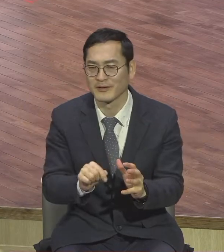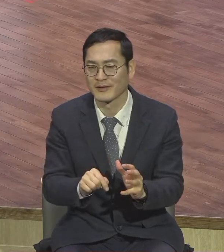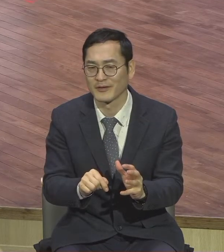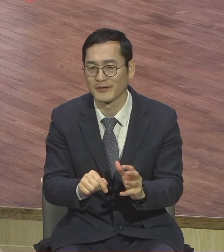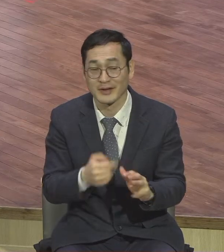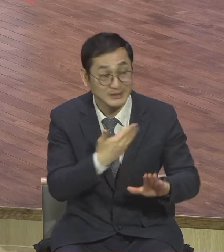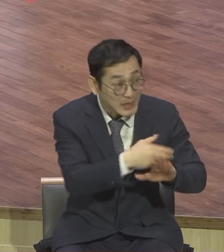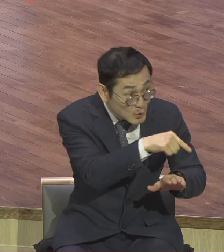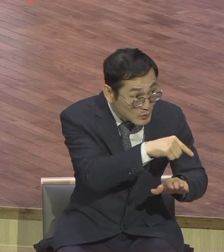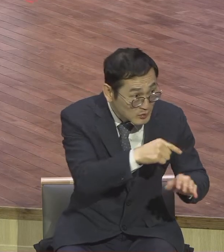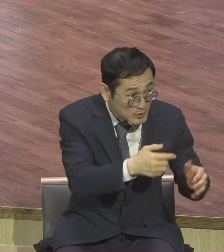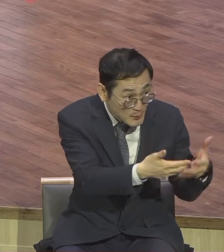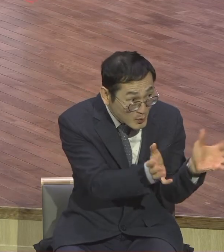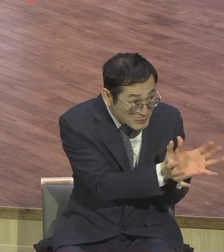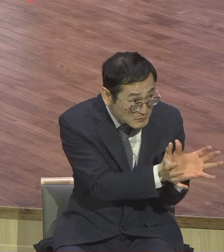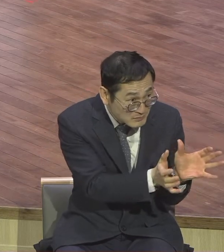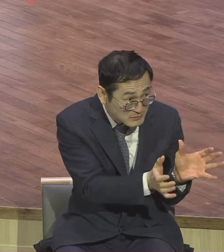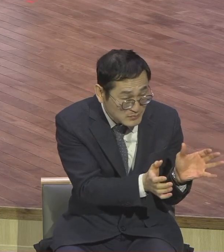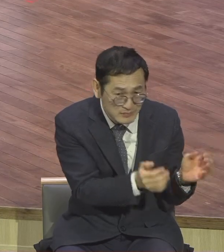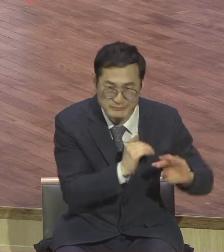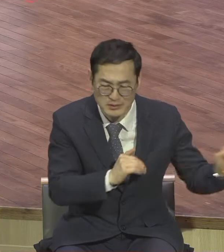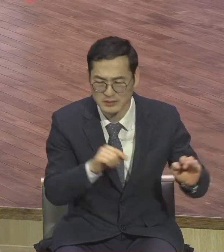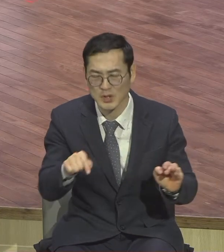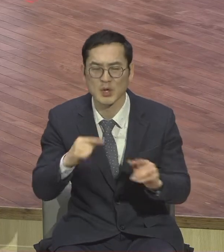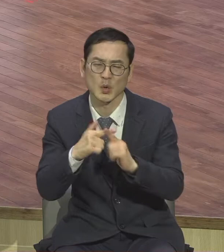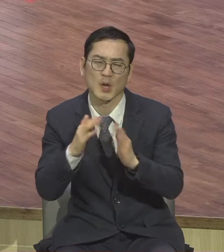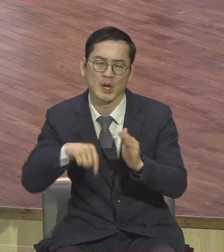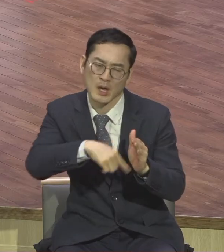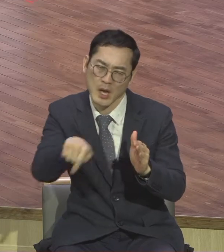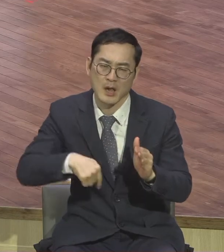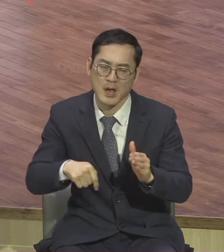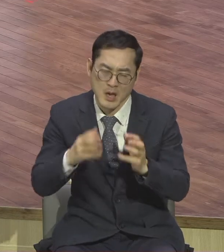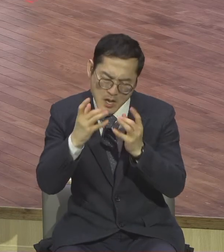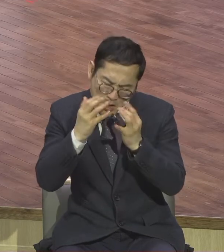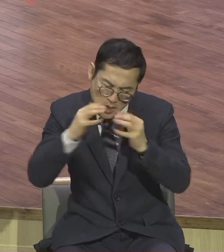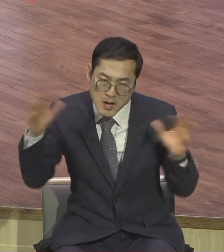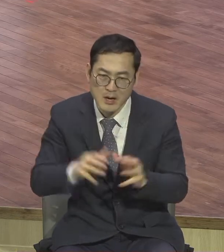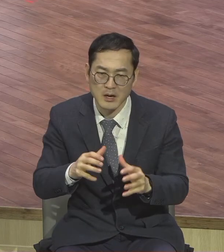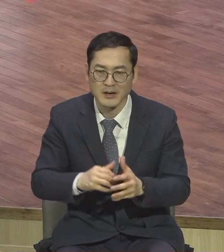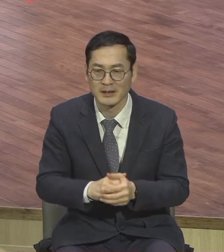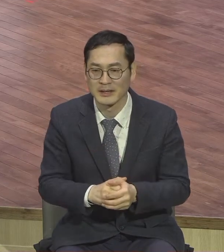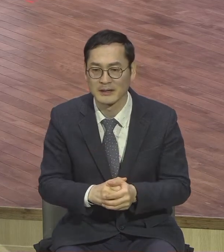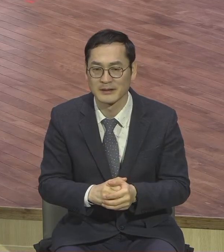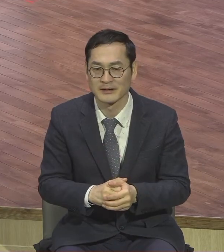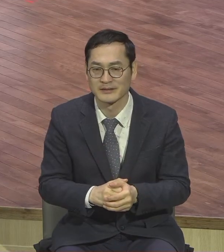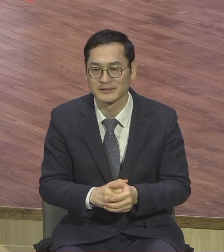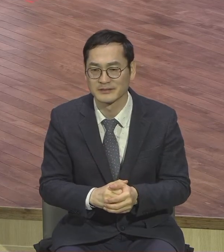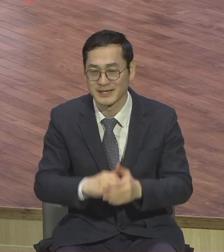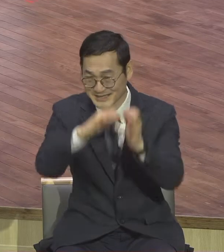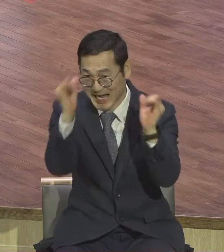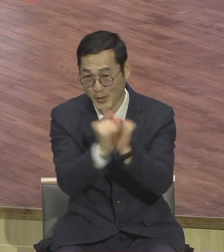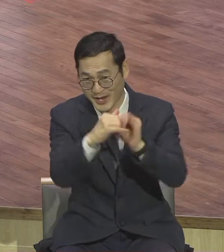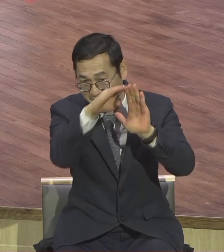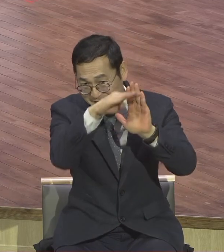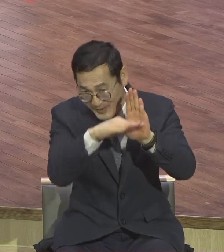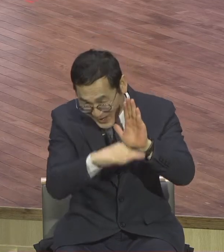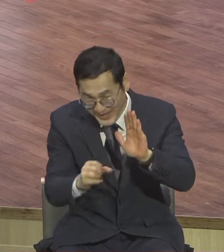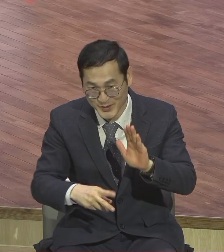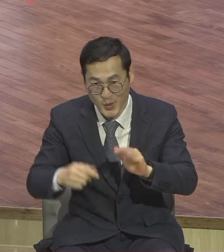뭐 수준 무슨 환경 뭐 레벨을 참 팔도강산 다 모여있고